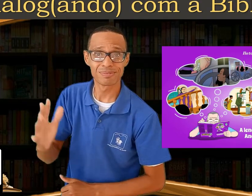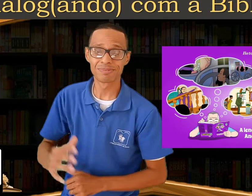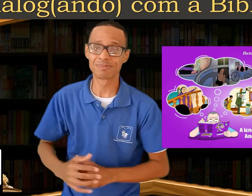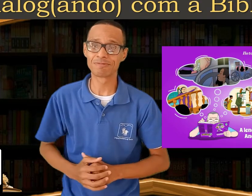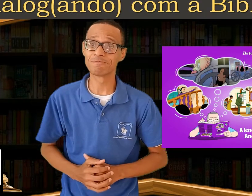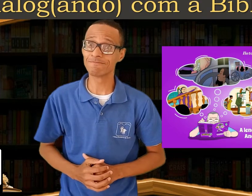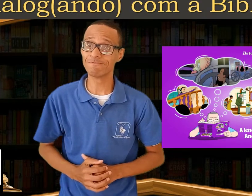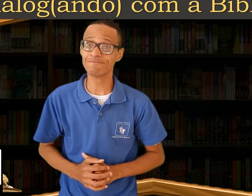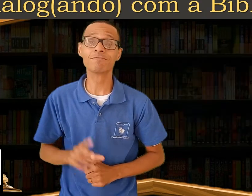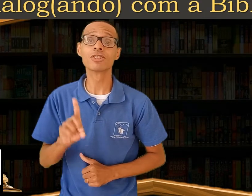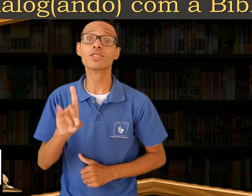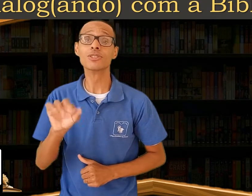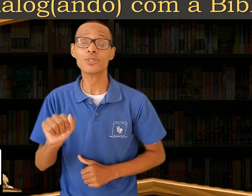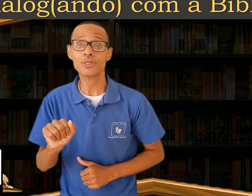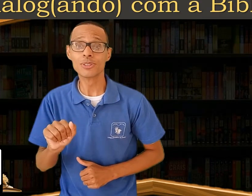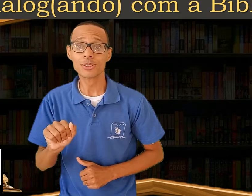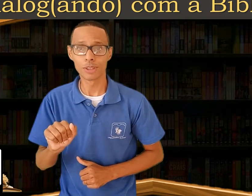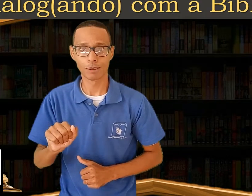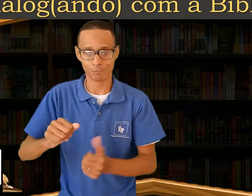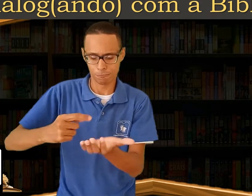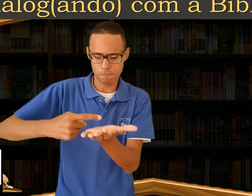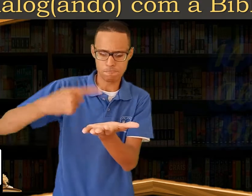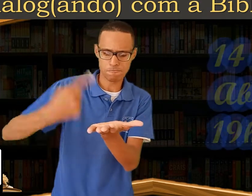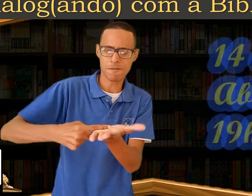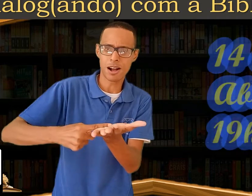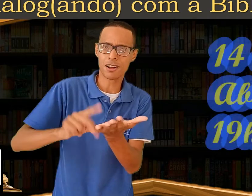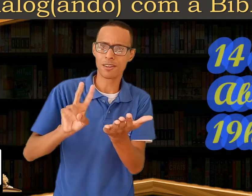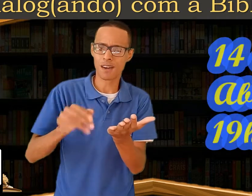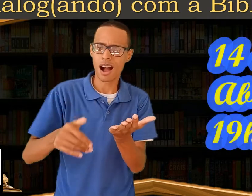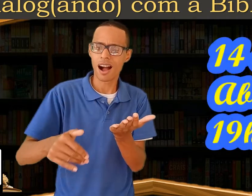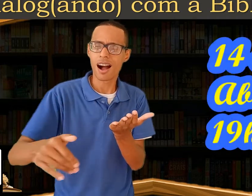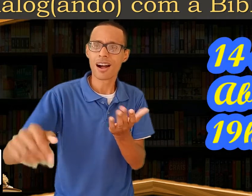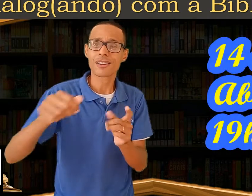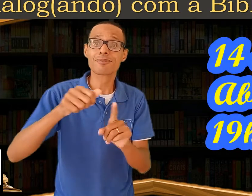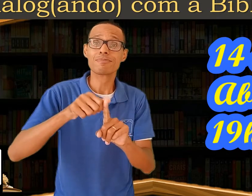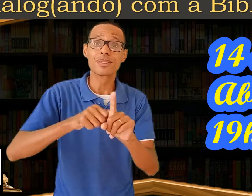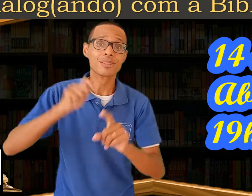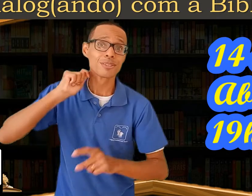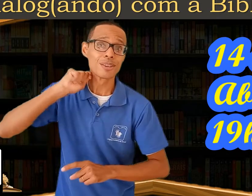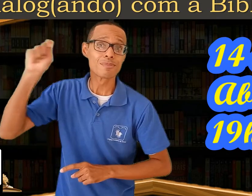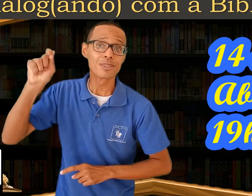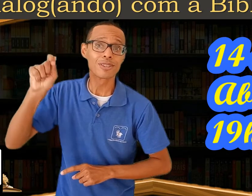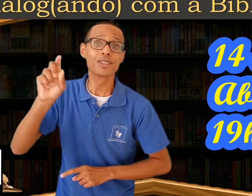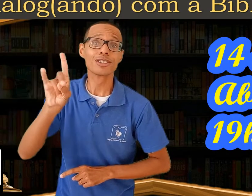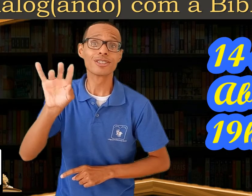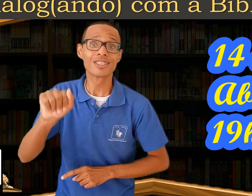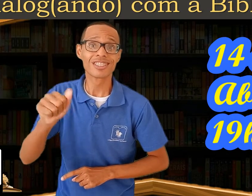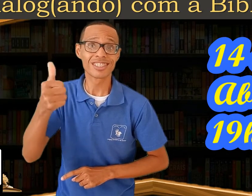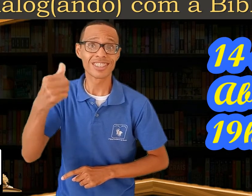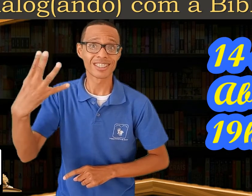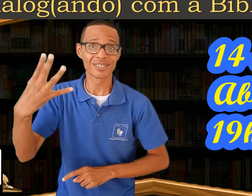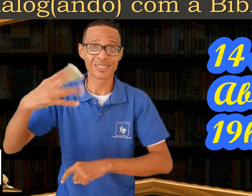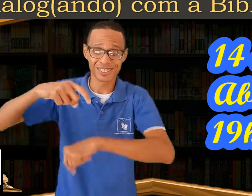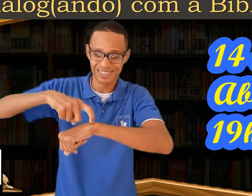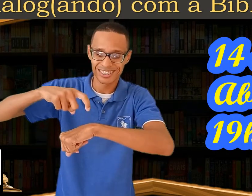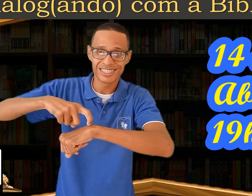vai acontecer no próximo dia 14 de abril, às 19h30. Ficou